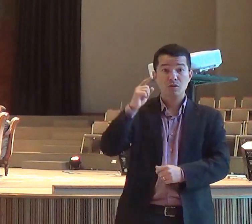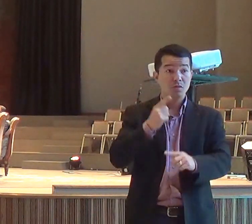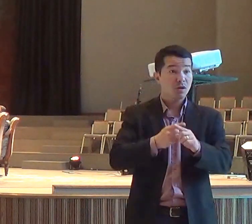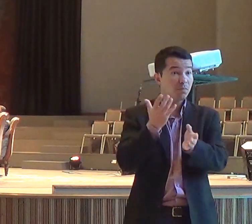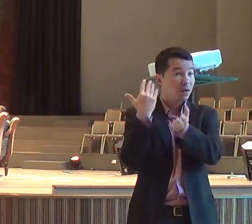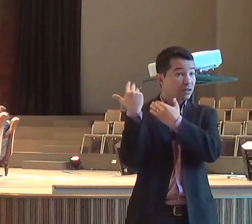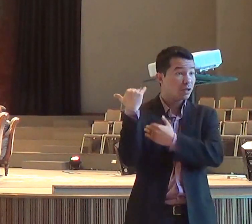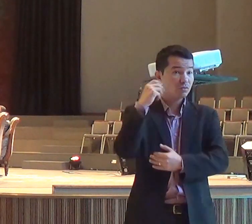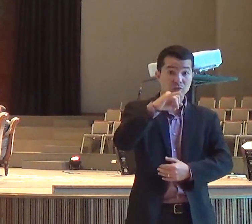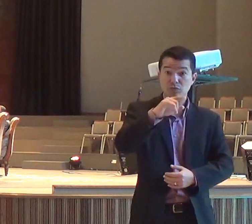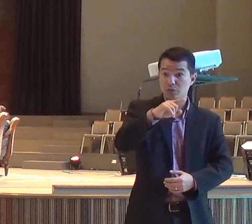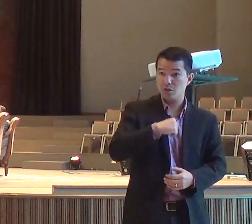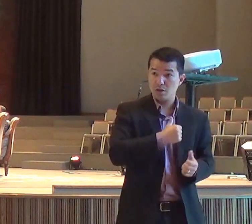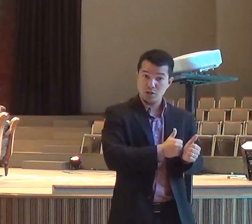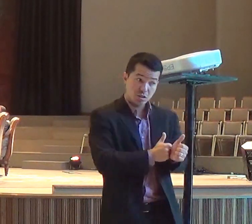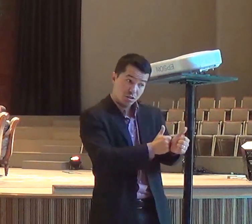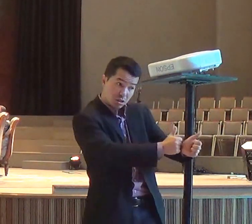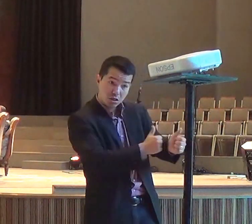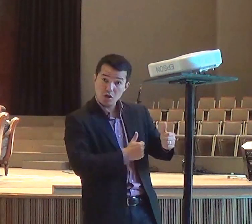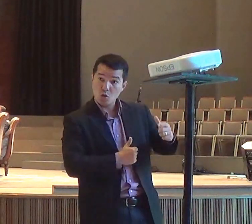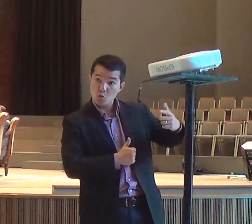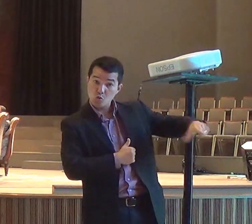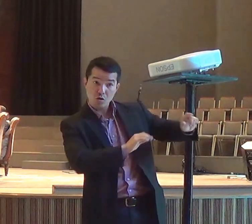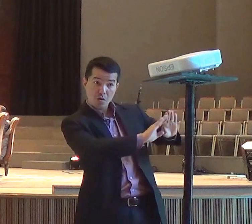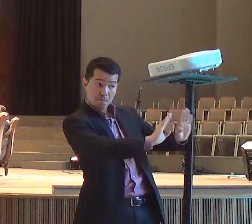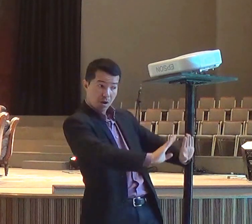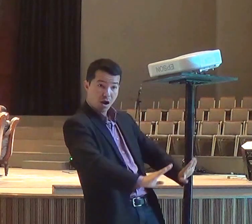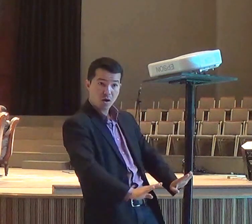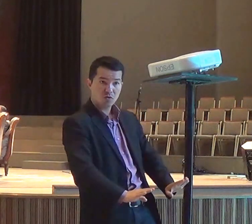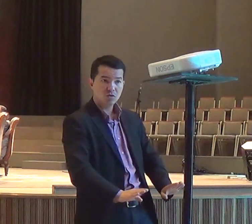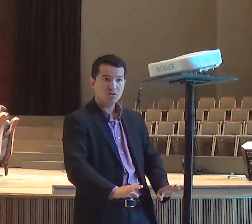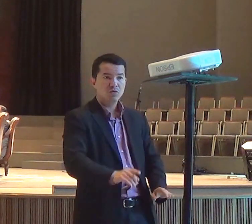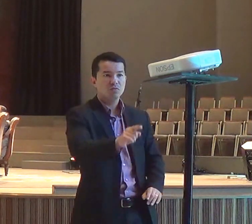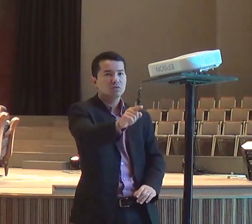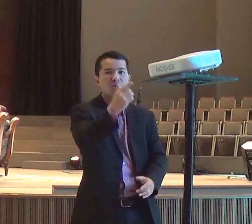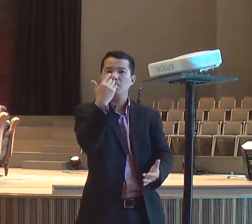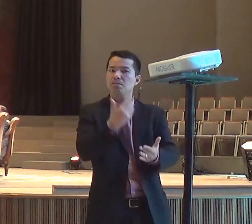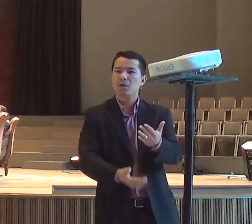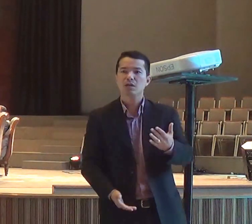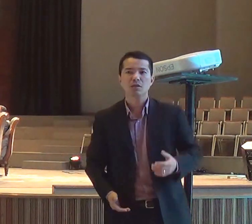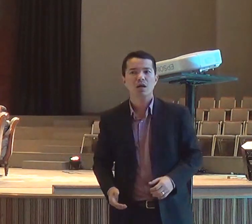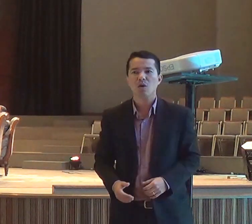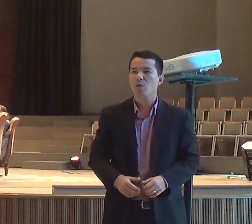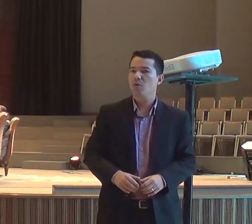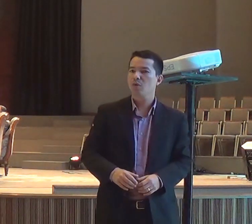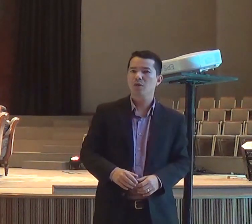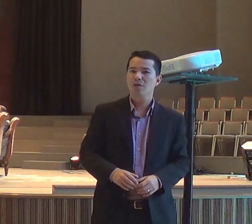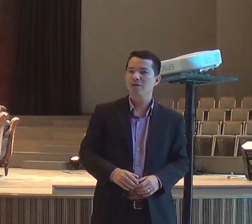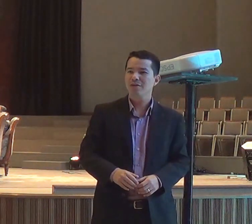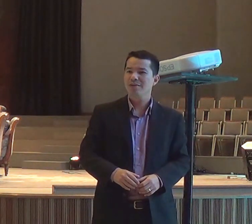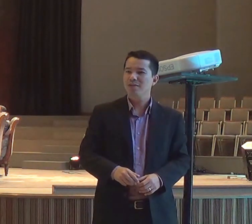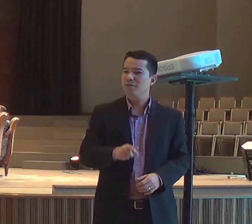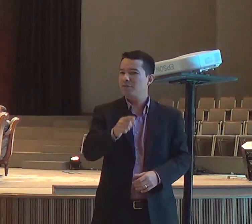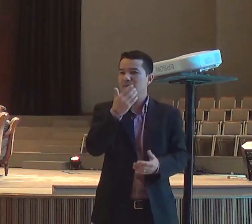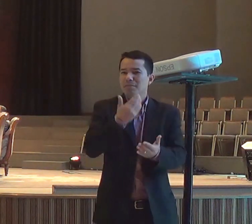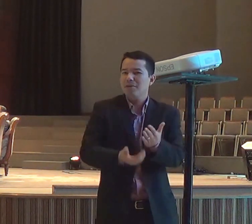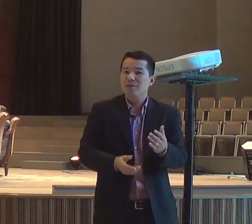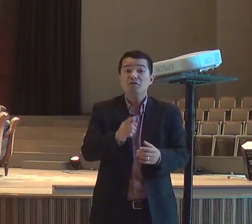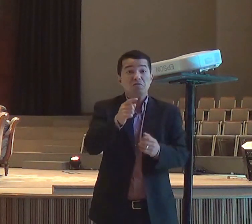significava, abrir mão, da influência, política, naquele tempo, e o pior, era, também, assumir,